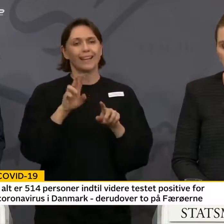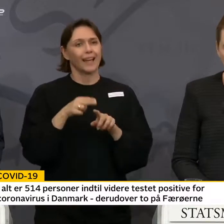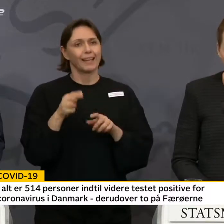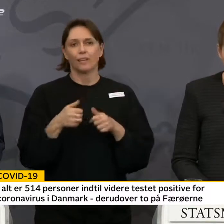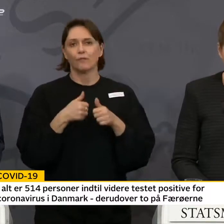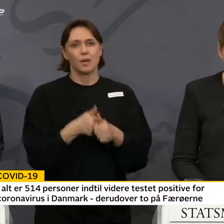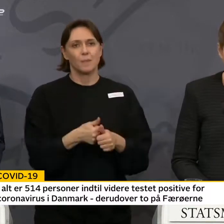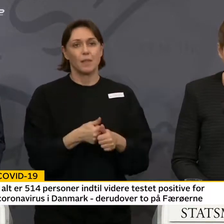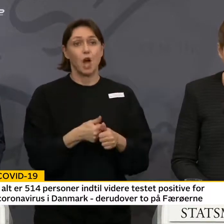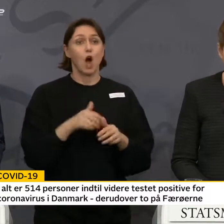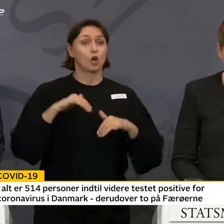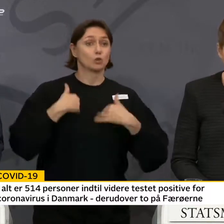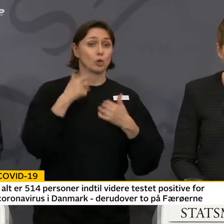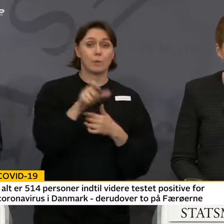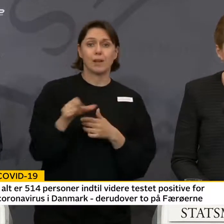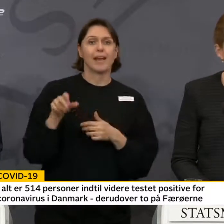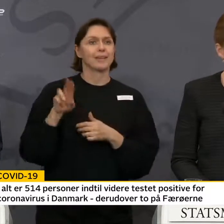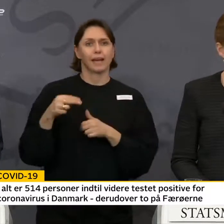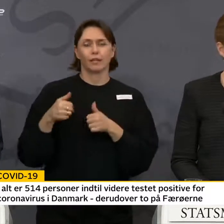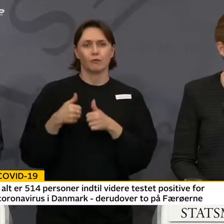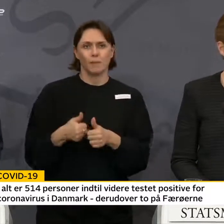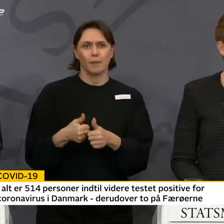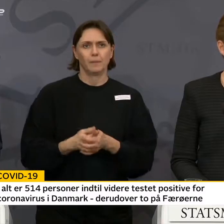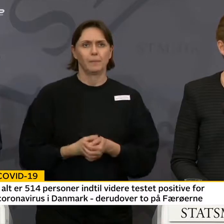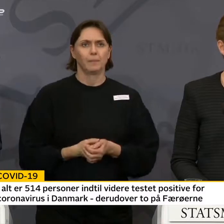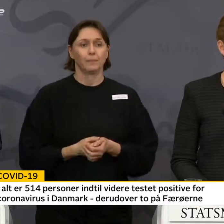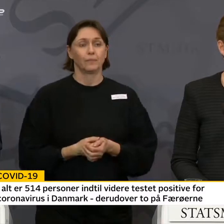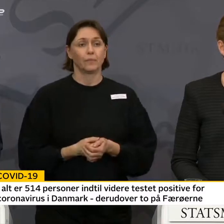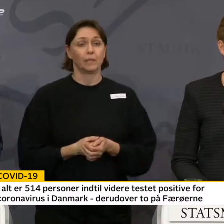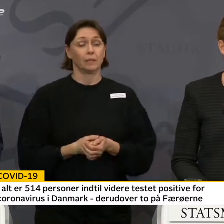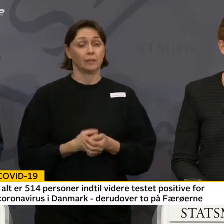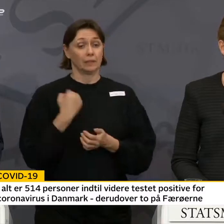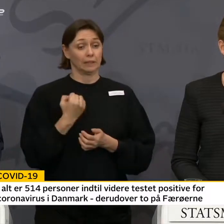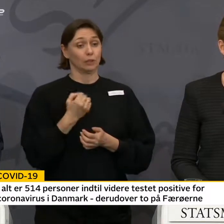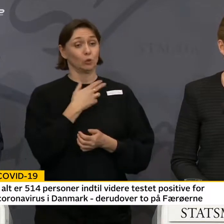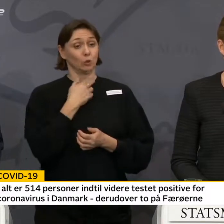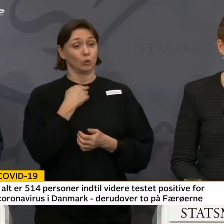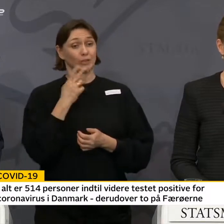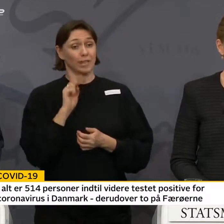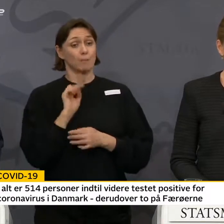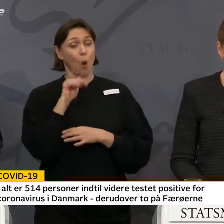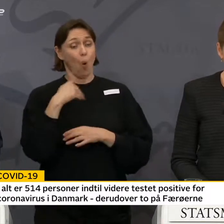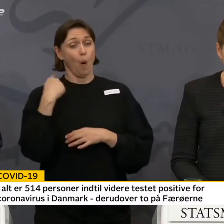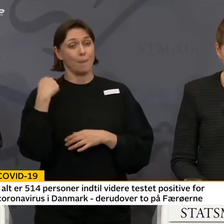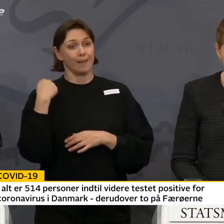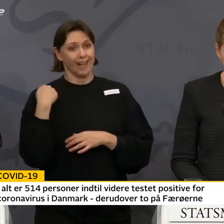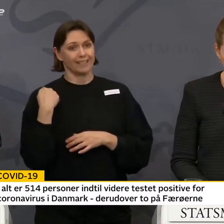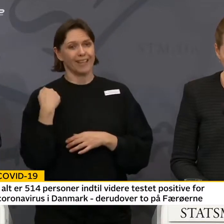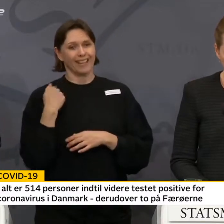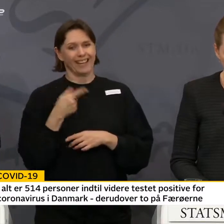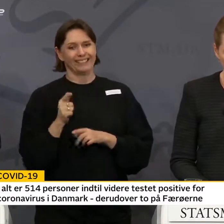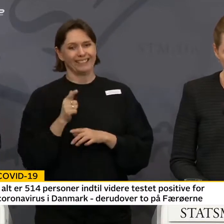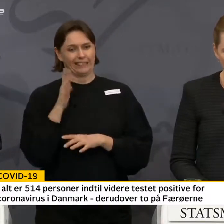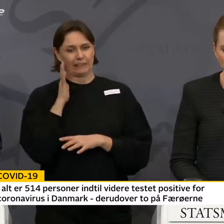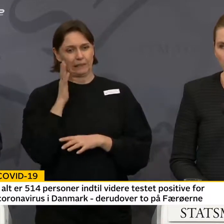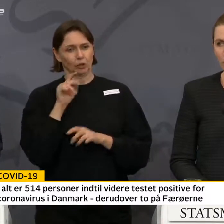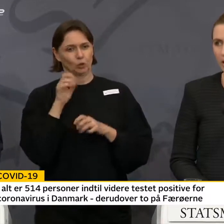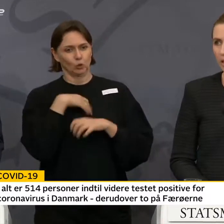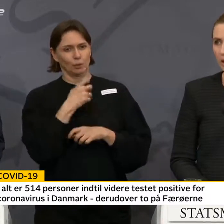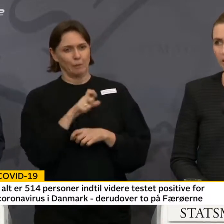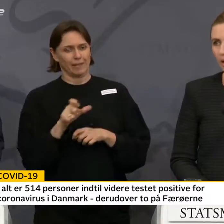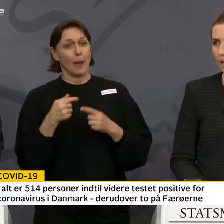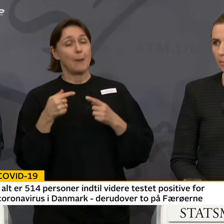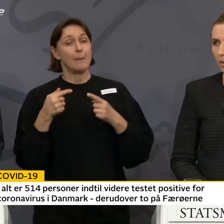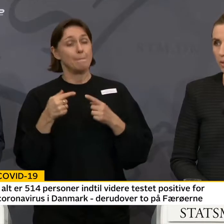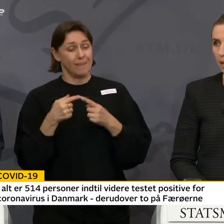Sundhedspersonale kan heller ikke følge med. Ikke kun fordi, at sygehusene kan blive overbelastet af kritisk syge mennesker, men også